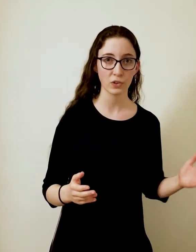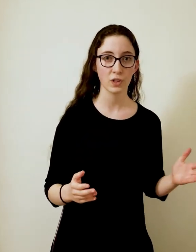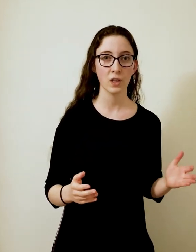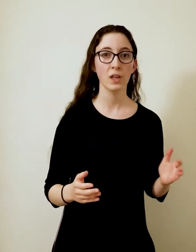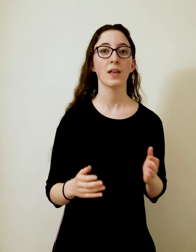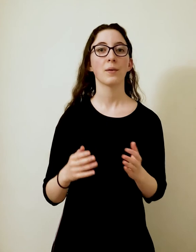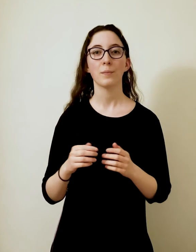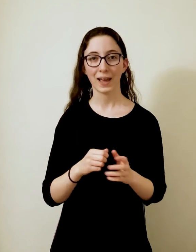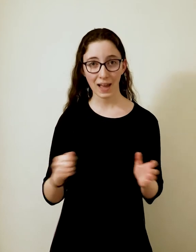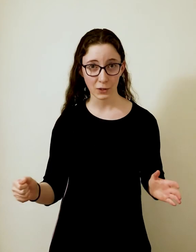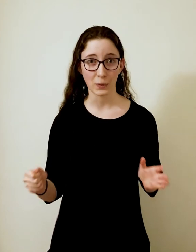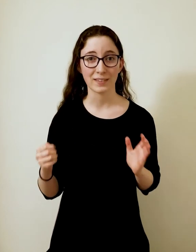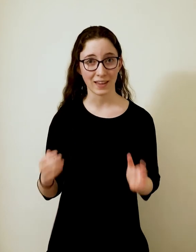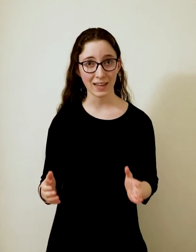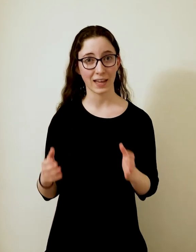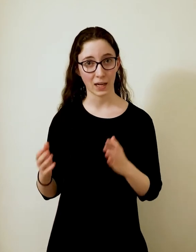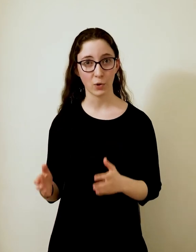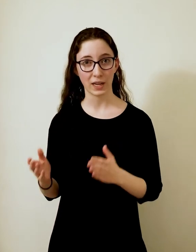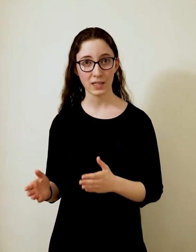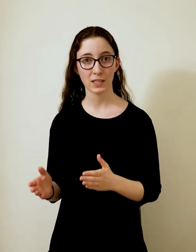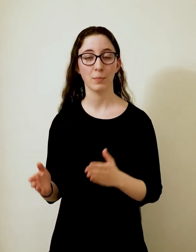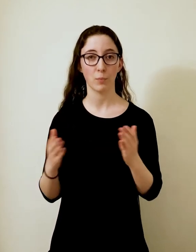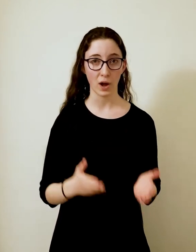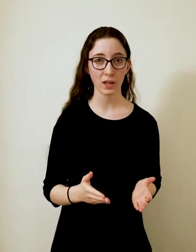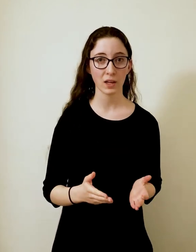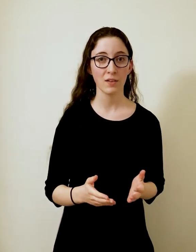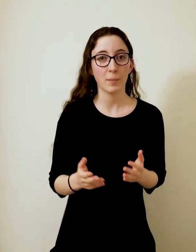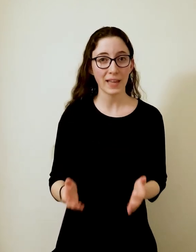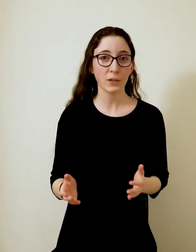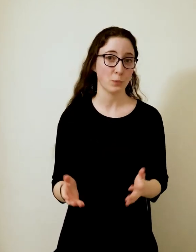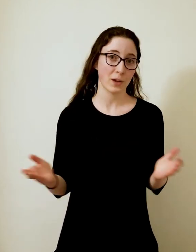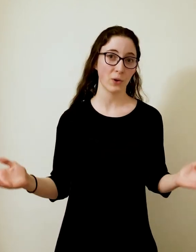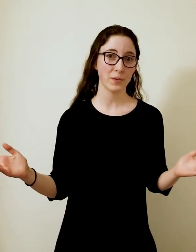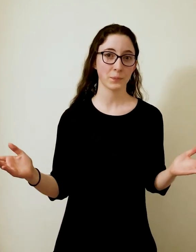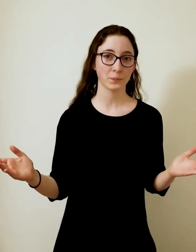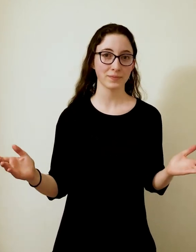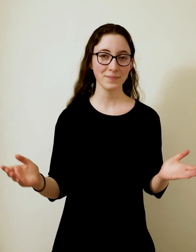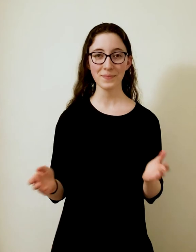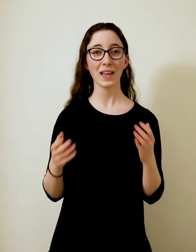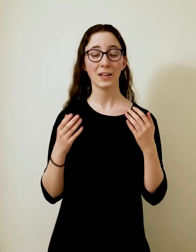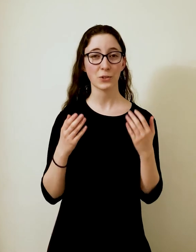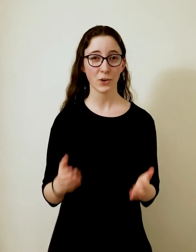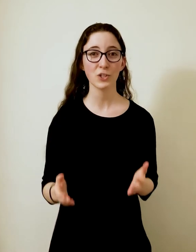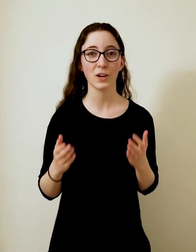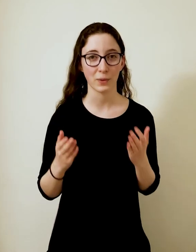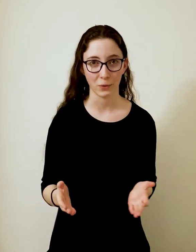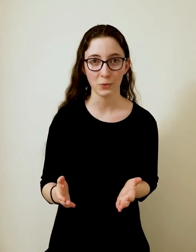מחקנו את הגן לחלבון אס במוח ובדקנו מה קורה? התוצאות שלנו הראו